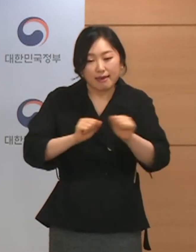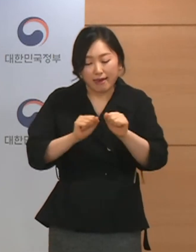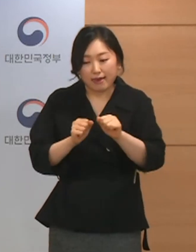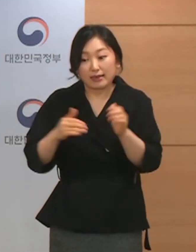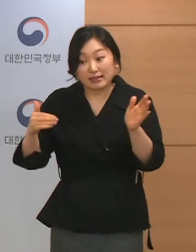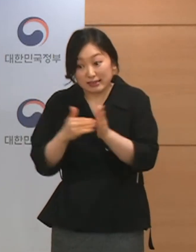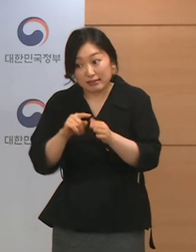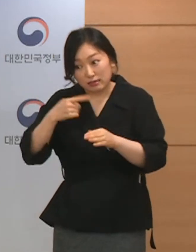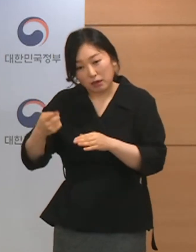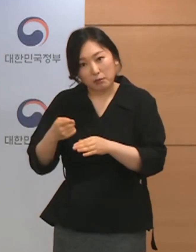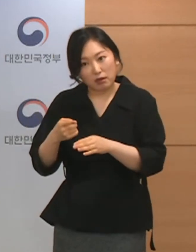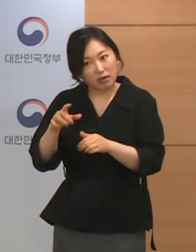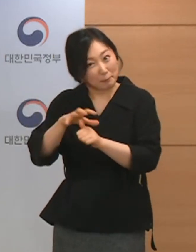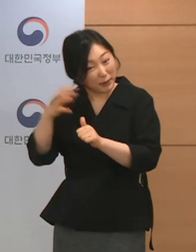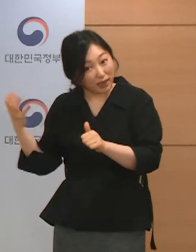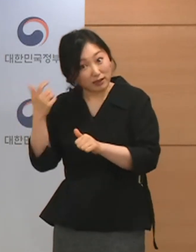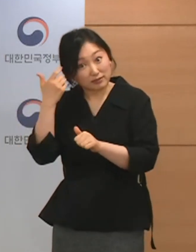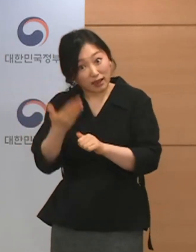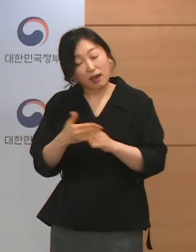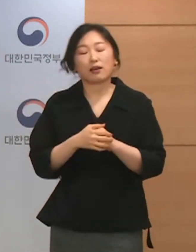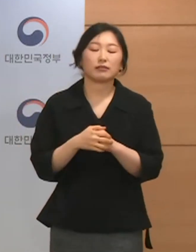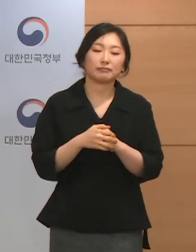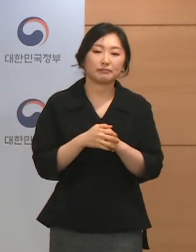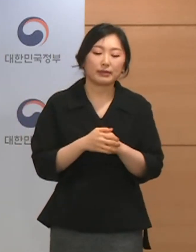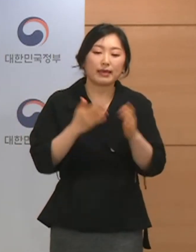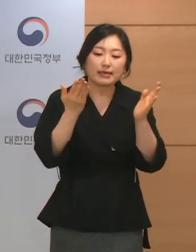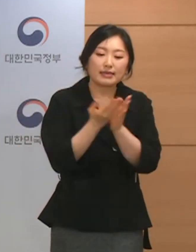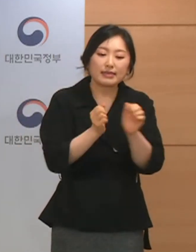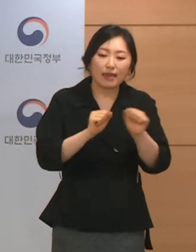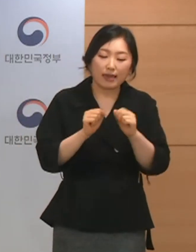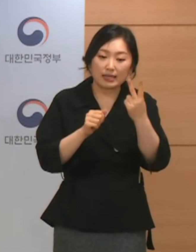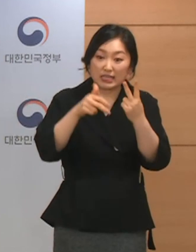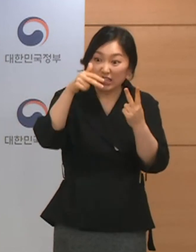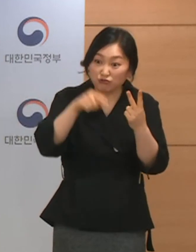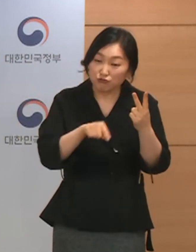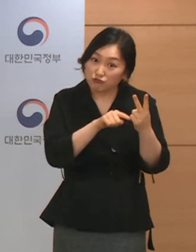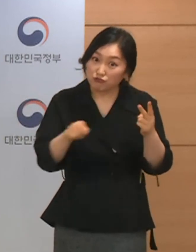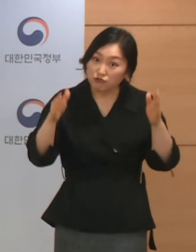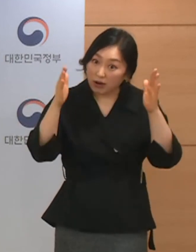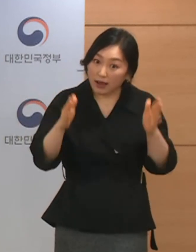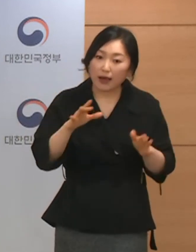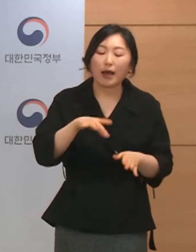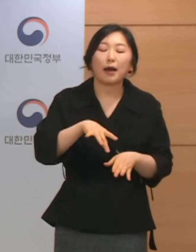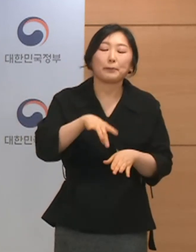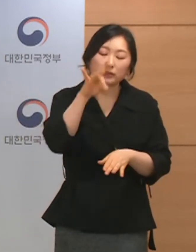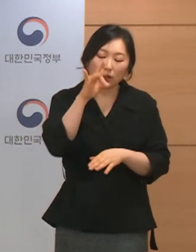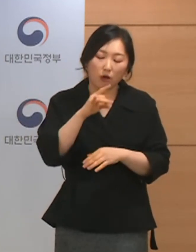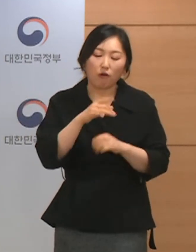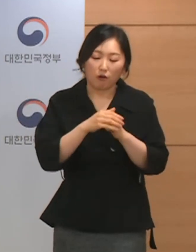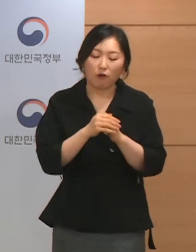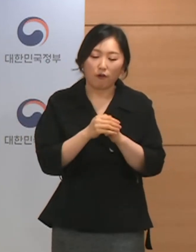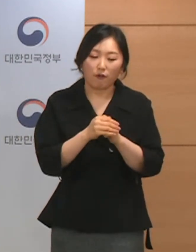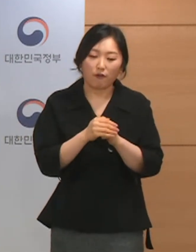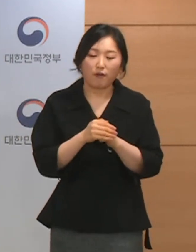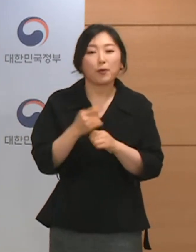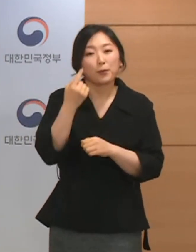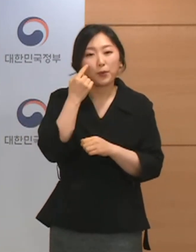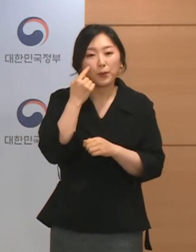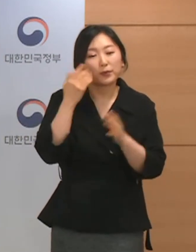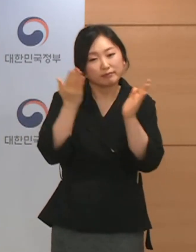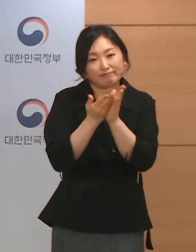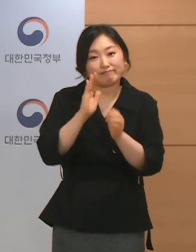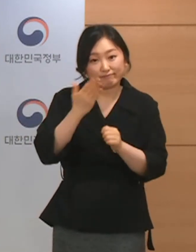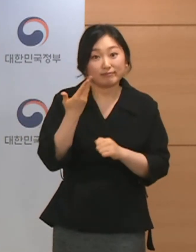궁금합니다. 기본적으로는 이행기간 2주 동안의 조치 사항들을 중심으로 정리하였습니다. 다만 이 부분들도 좀